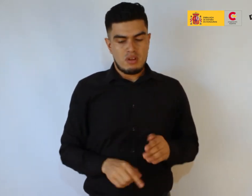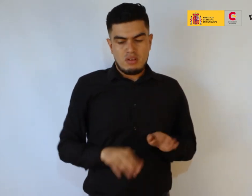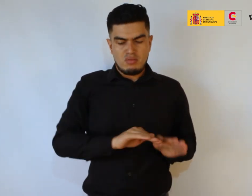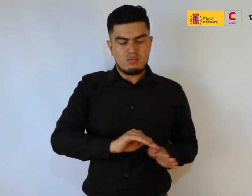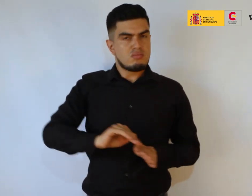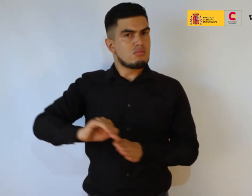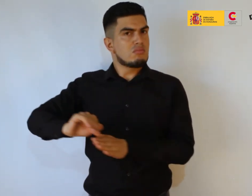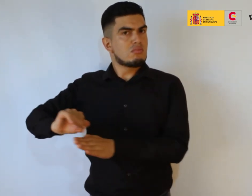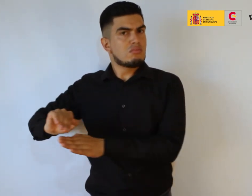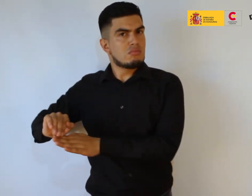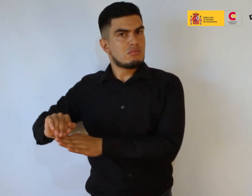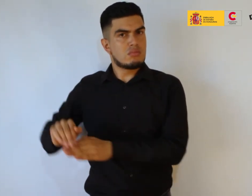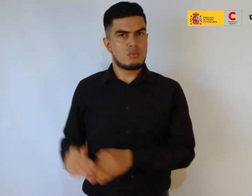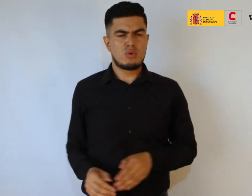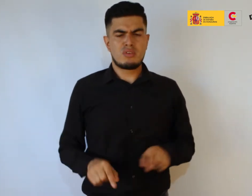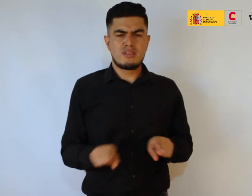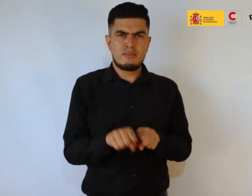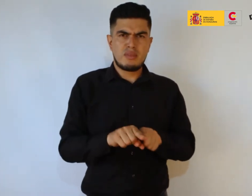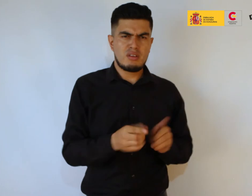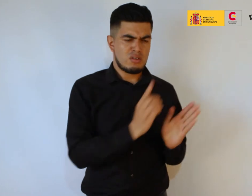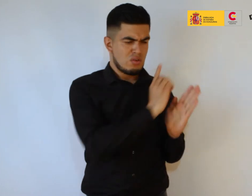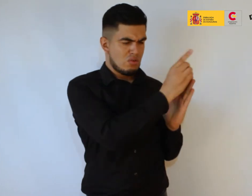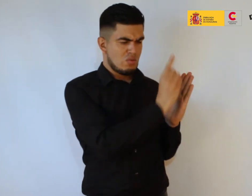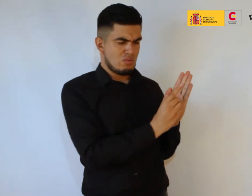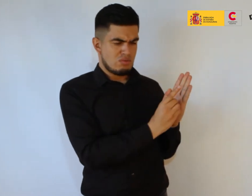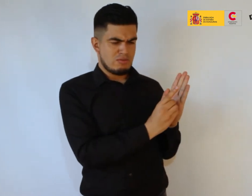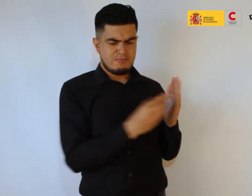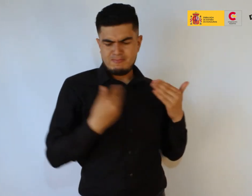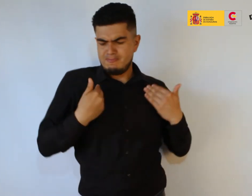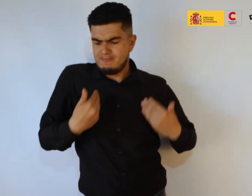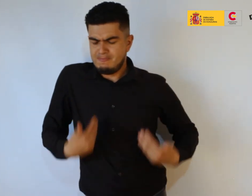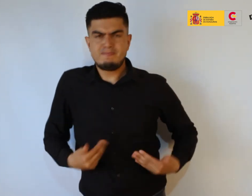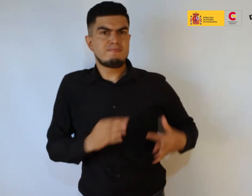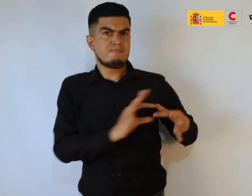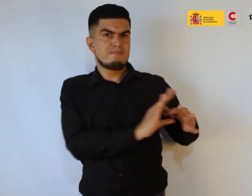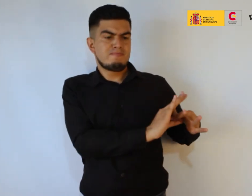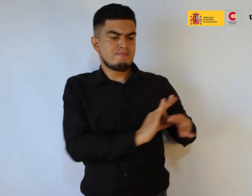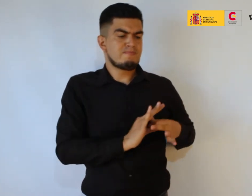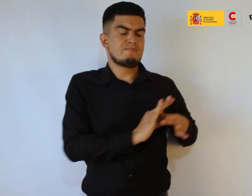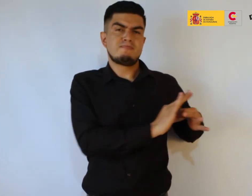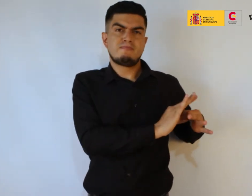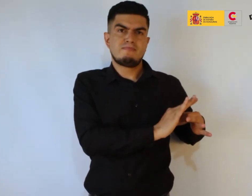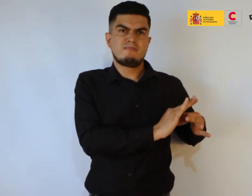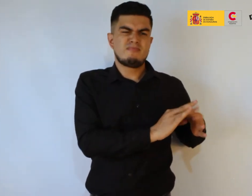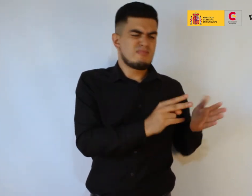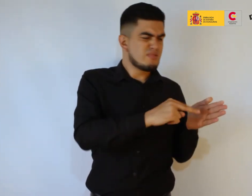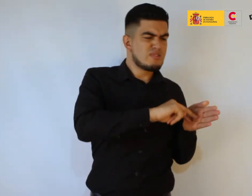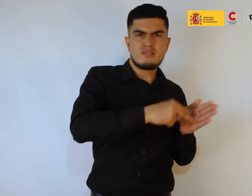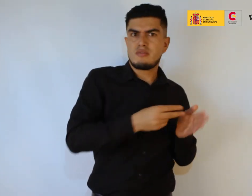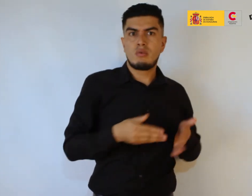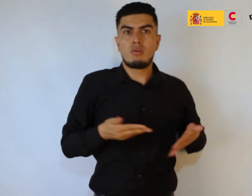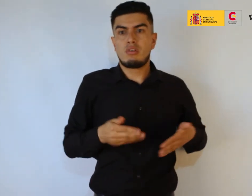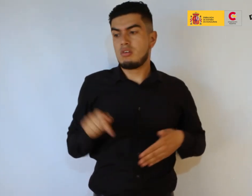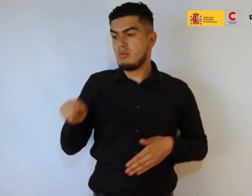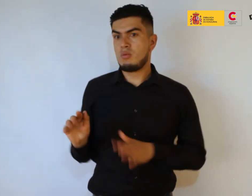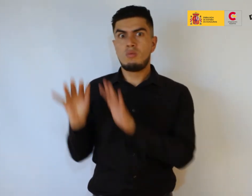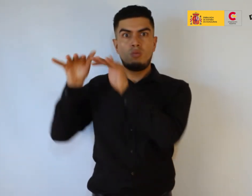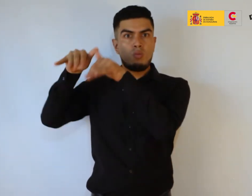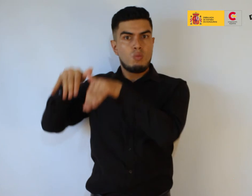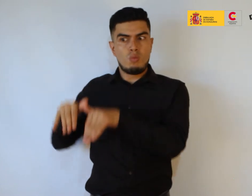que ver más con el cuerpo y el análisis del cuerpo y haciendo referencia a el océano es un organismo en sí mismo y hay que